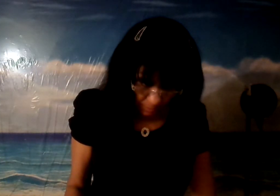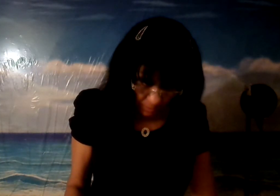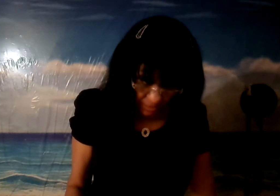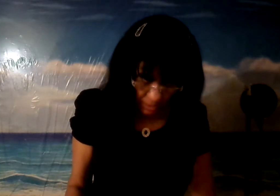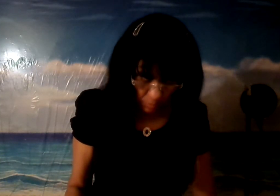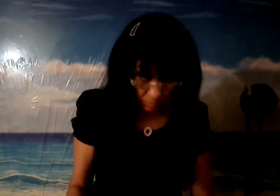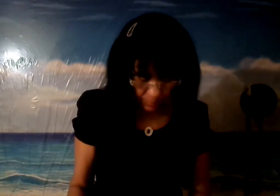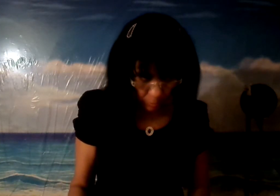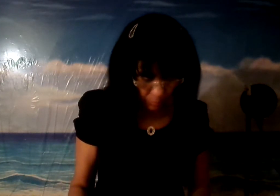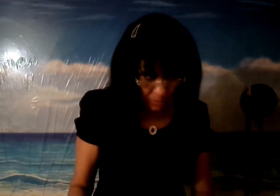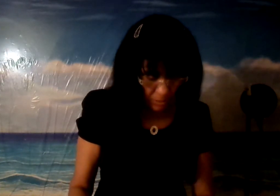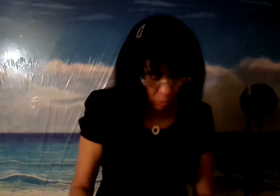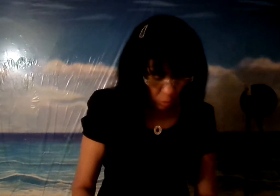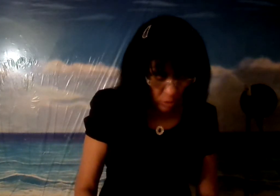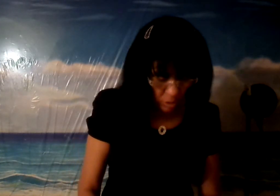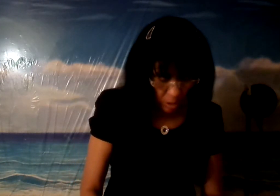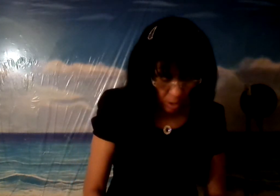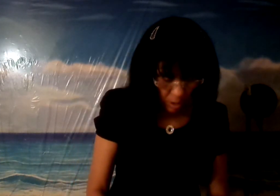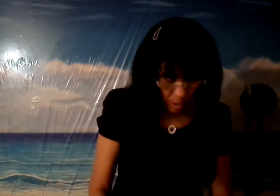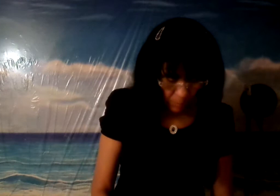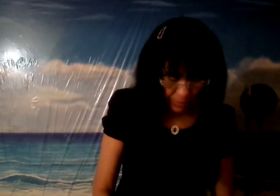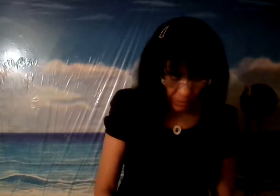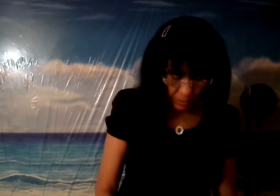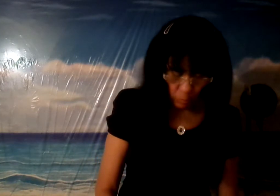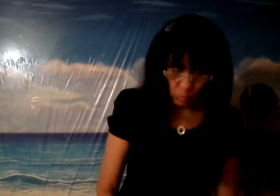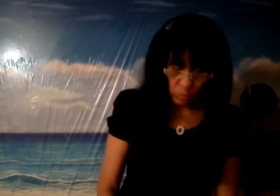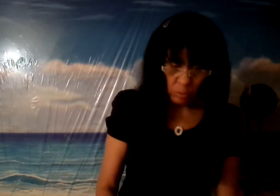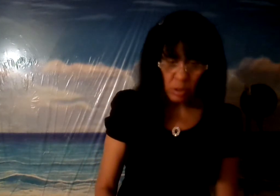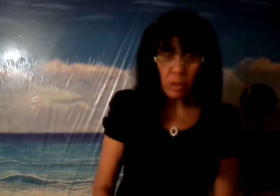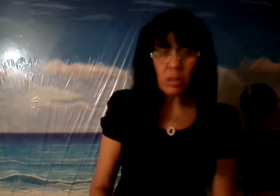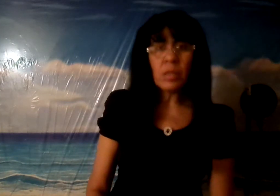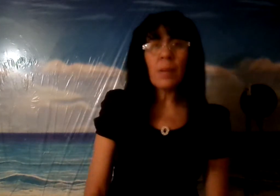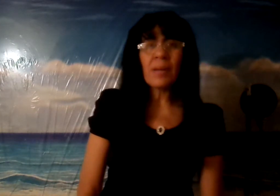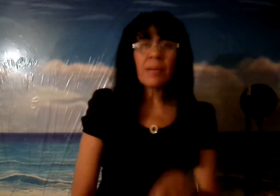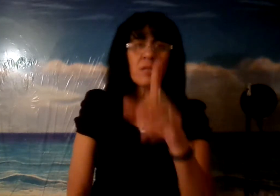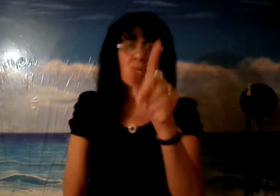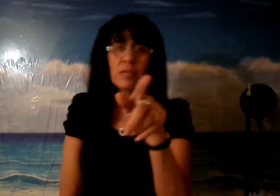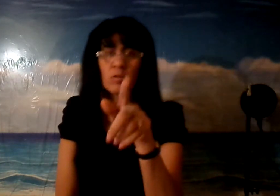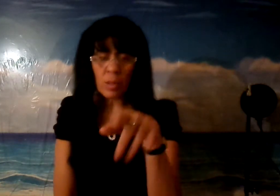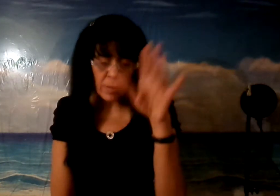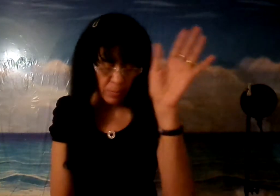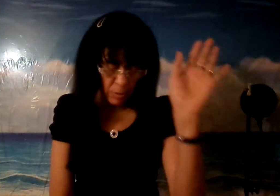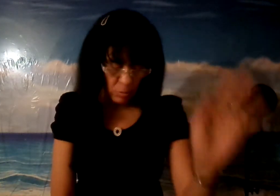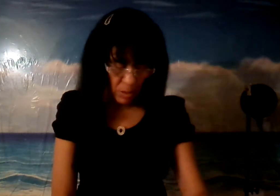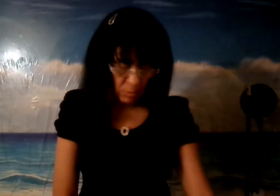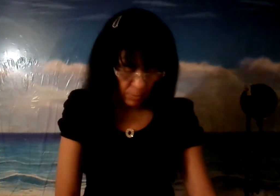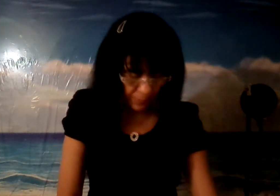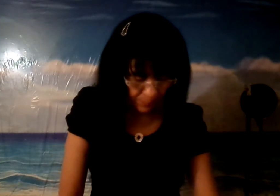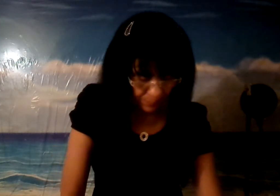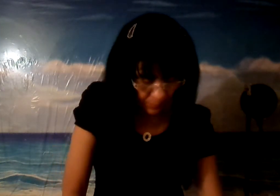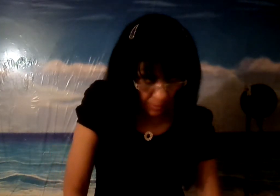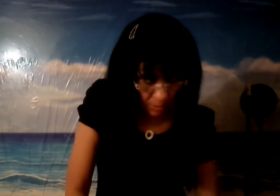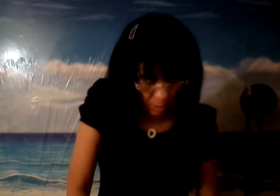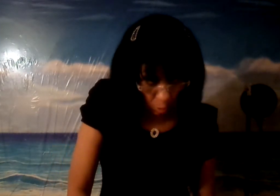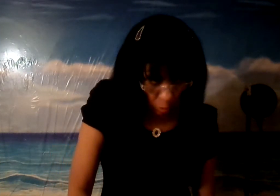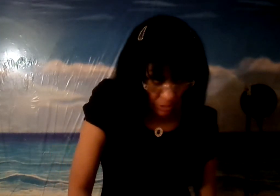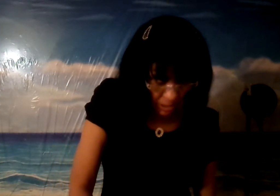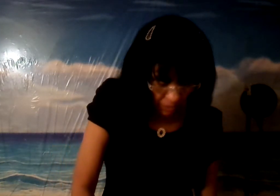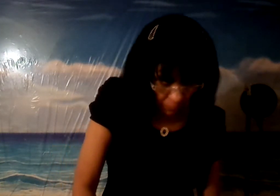5, pero versículos 21 y la palabra de Dios se lee en el nombre del Padre Cristo Santo, Amén oíste que fue